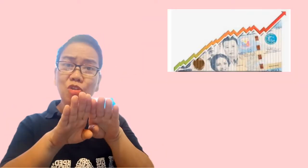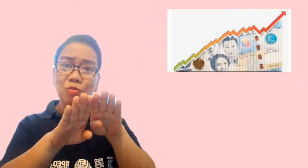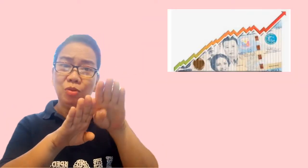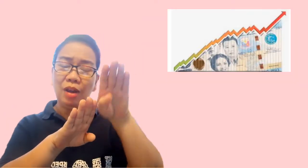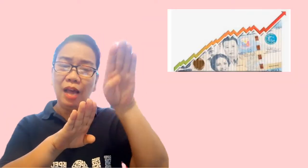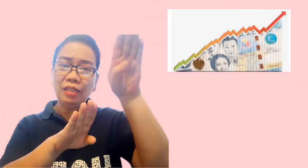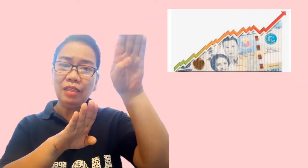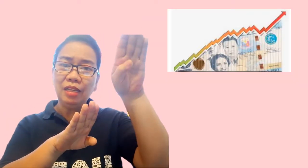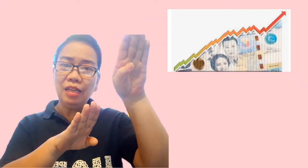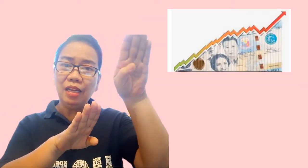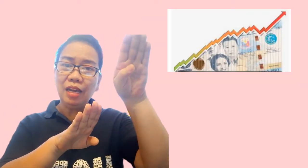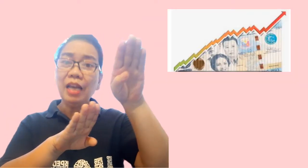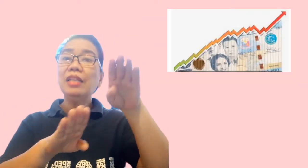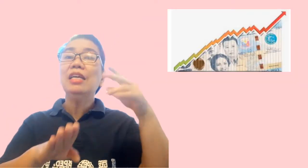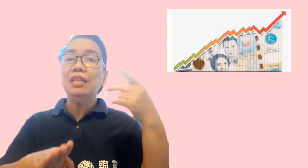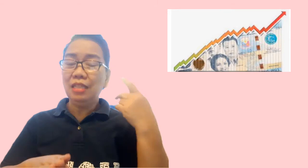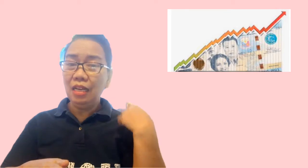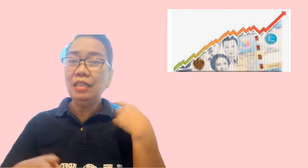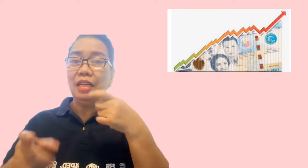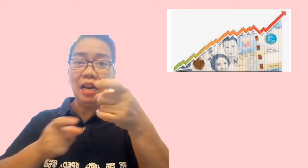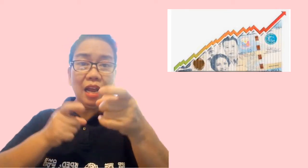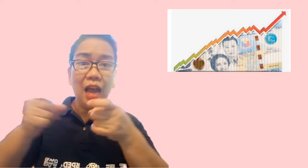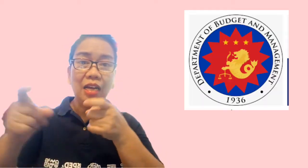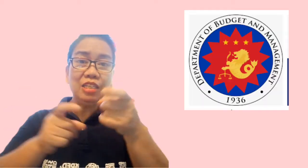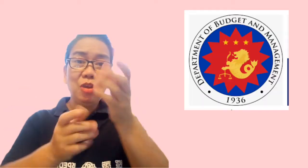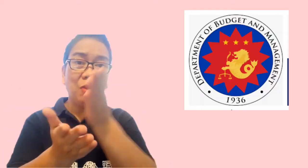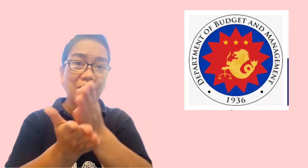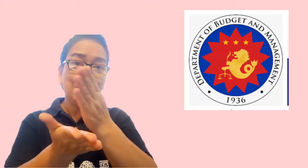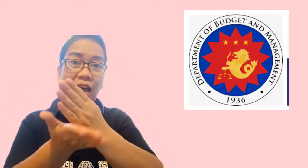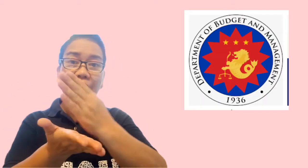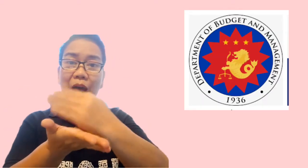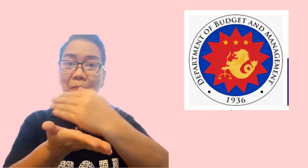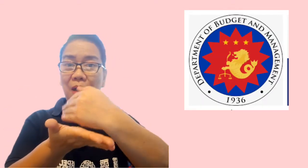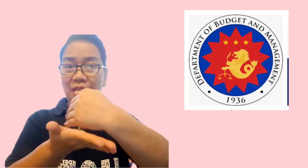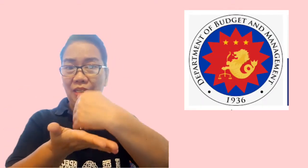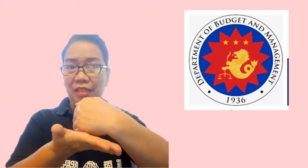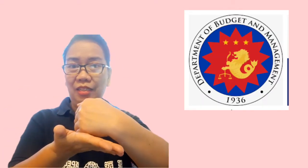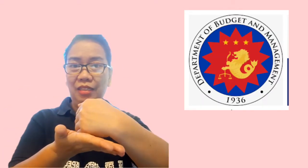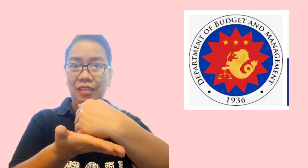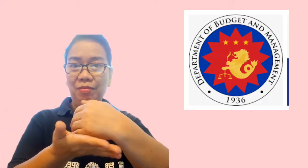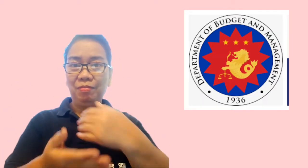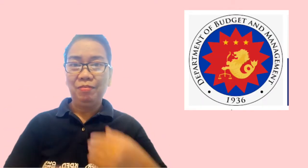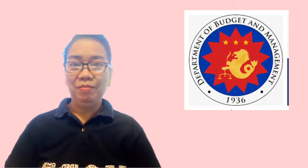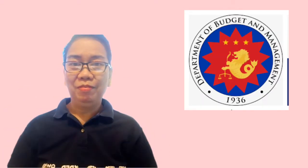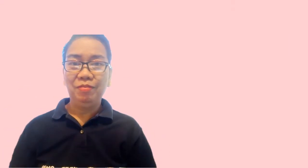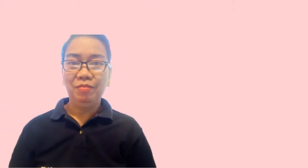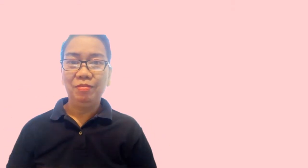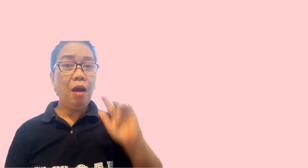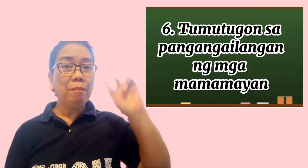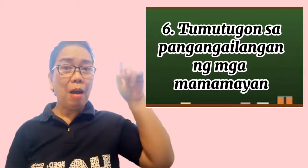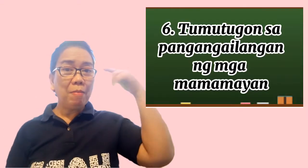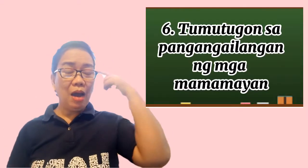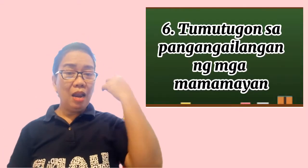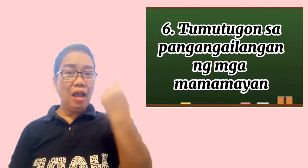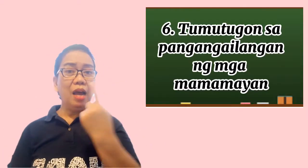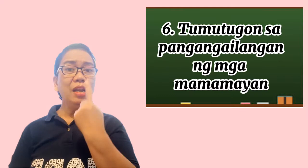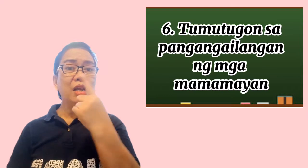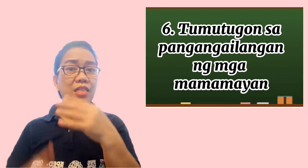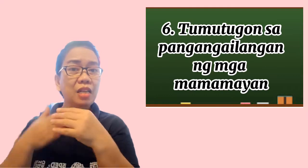lumuunlad. Kaya sila din ang nangangasiwa sa budget. Ang pamahalaan ang isa